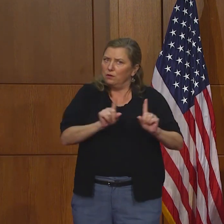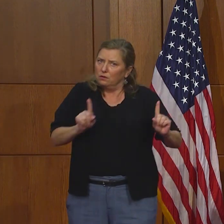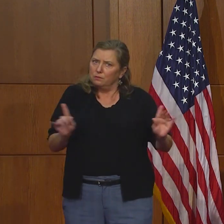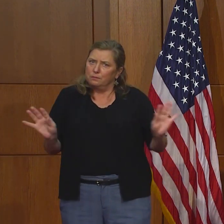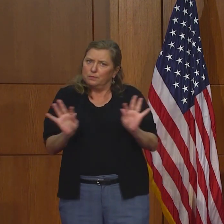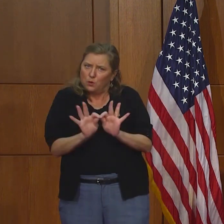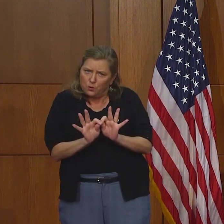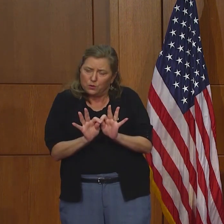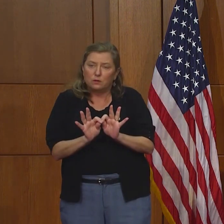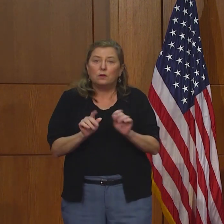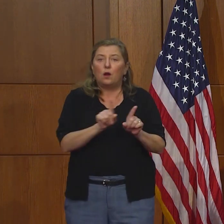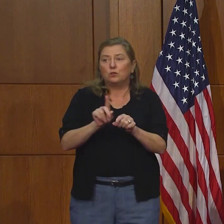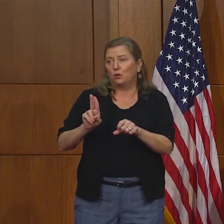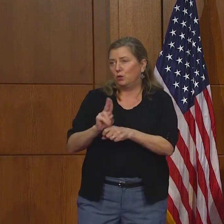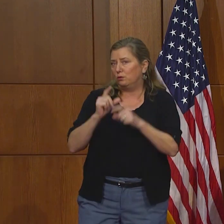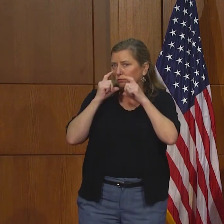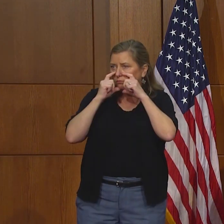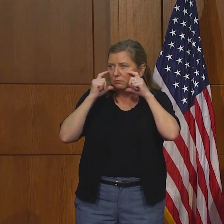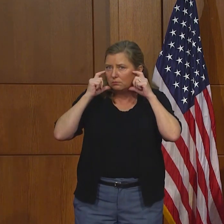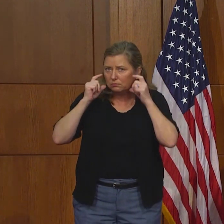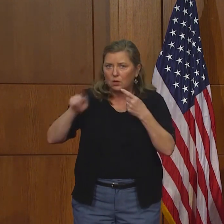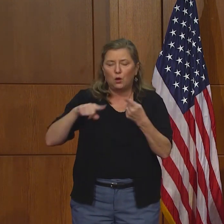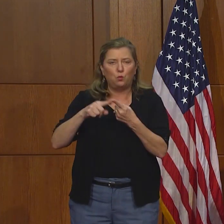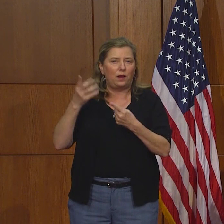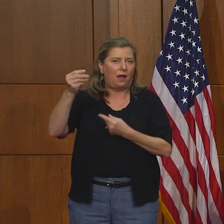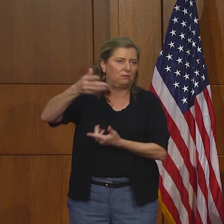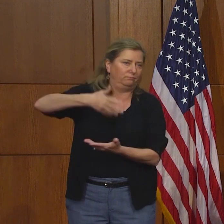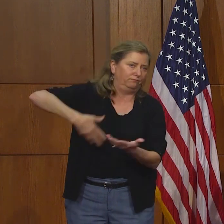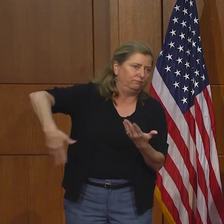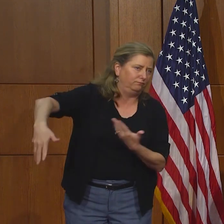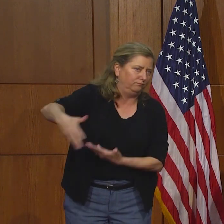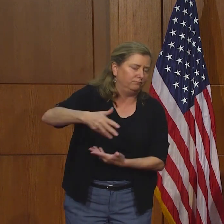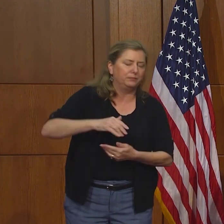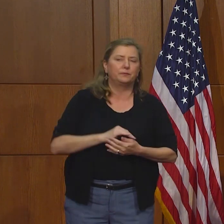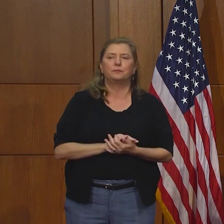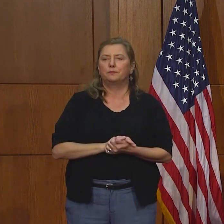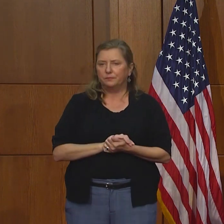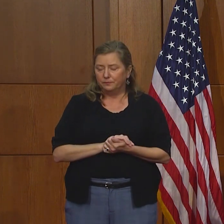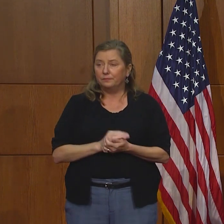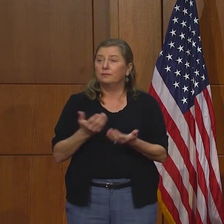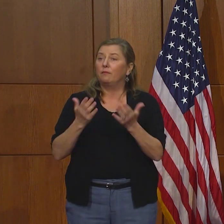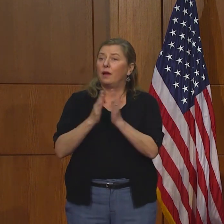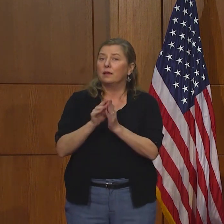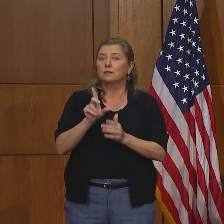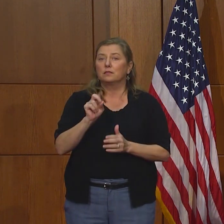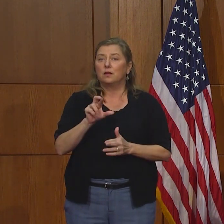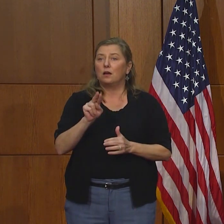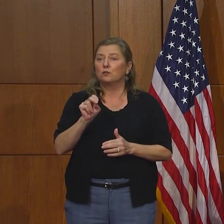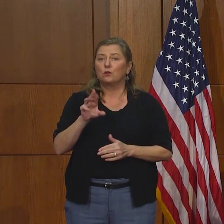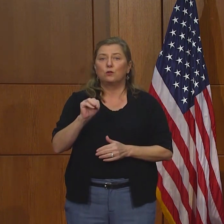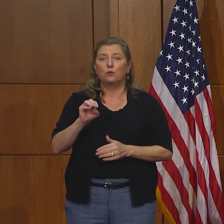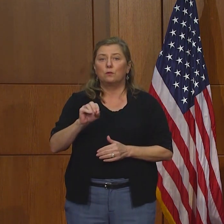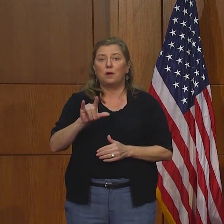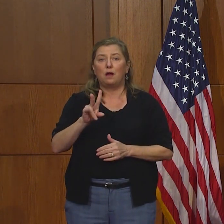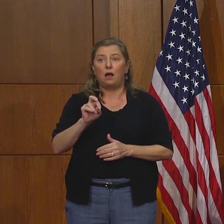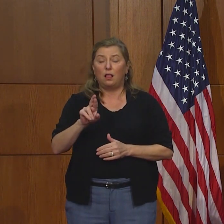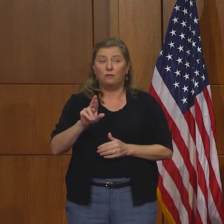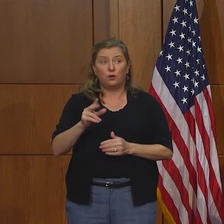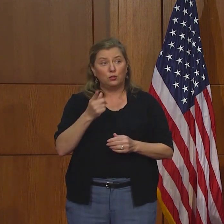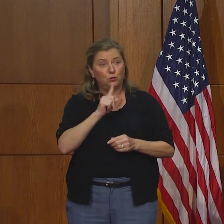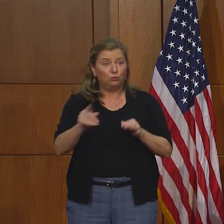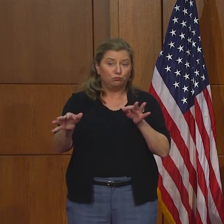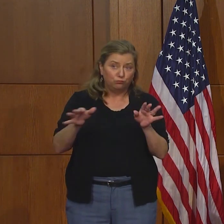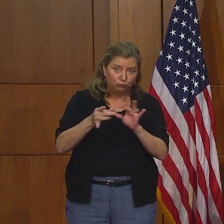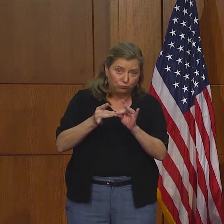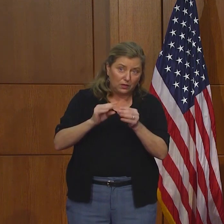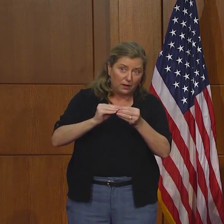favor use una máscara cuando esté en público. Voy a pedirle al doctor Oliver que nos dé una actualización